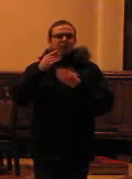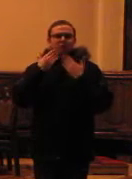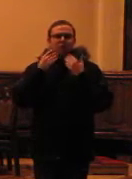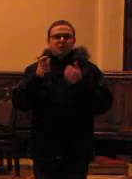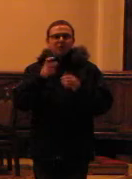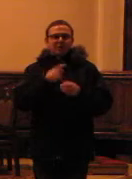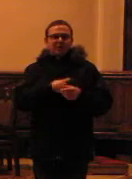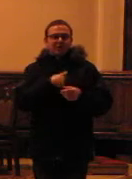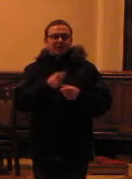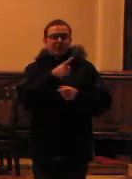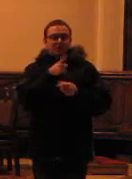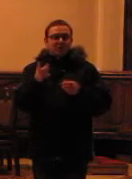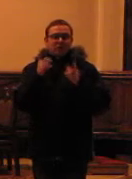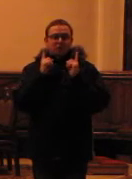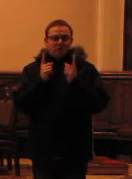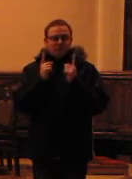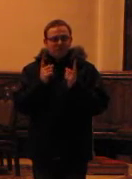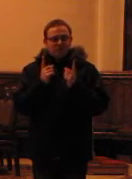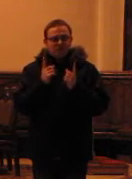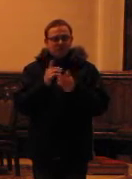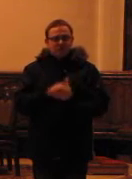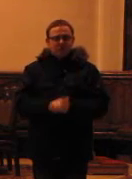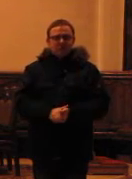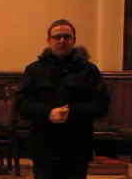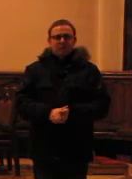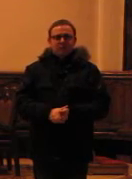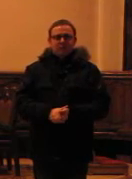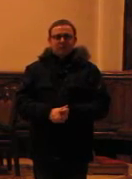Kochani, słuchajcie. Amen. Dziękuję. Dziękuję.